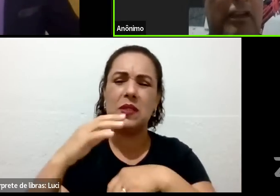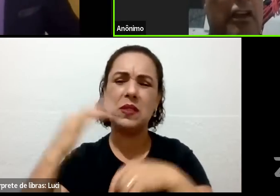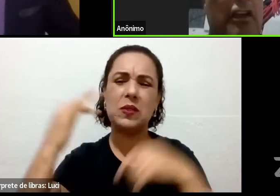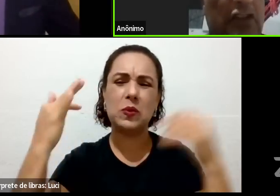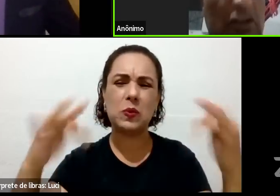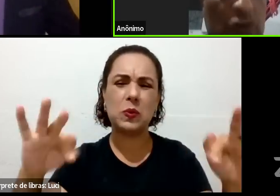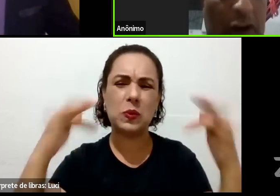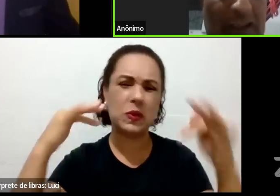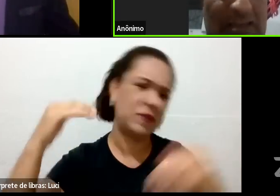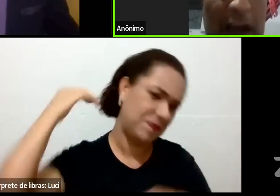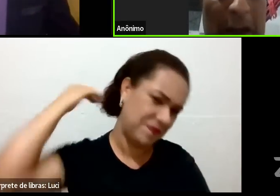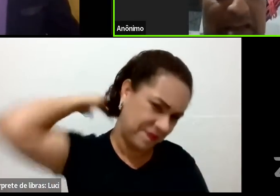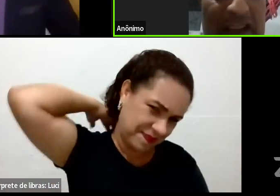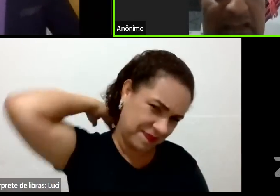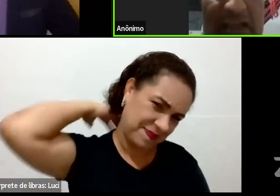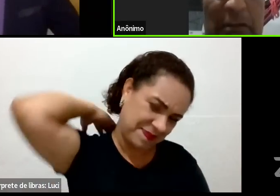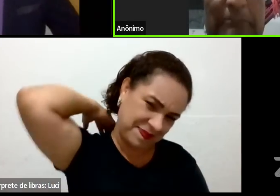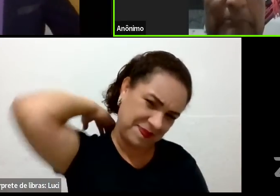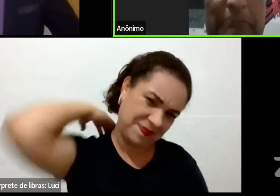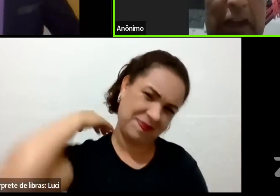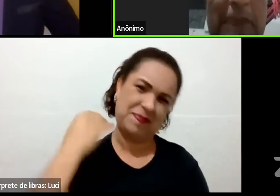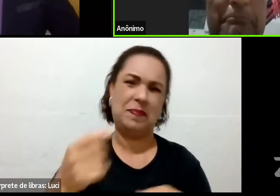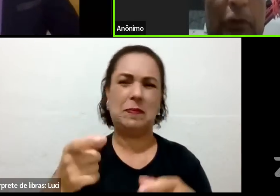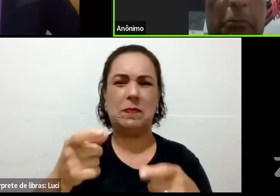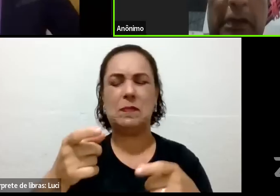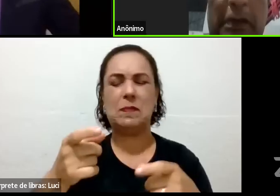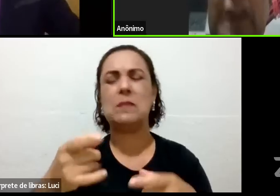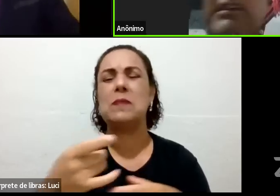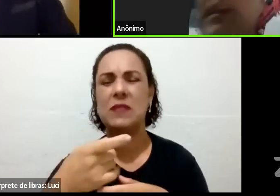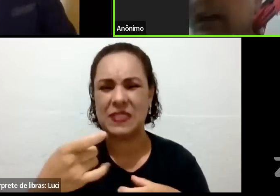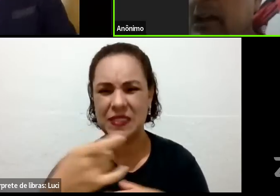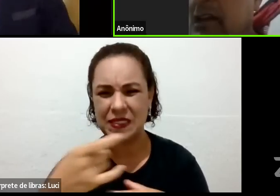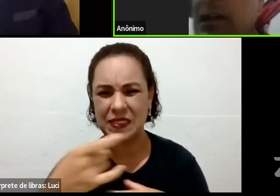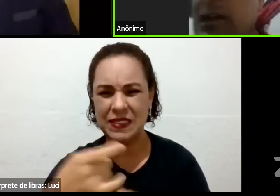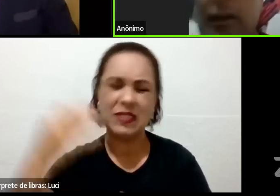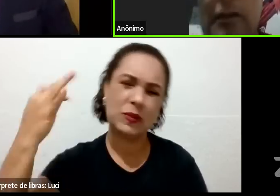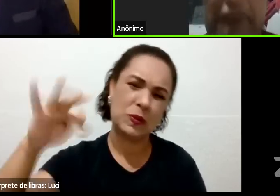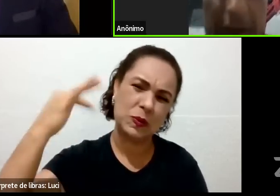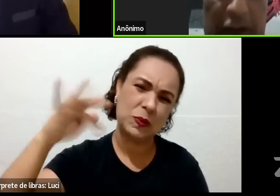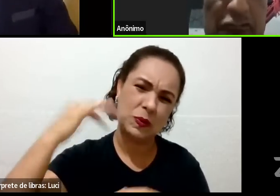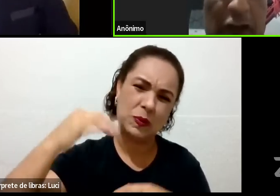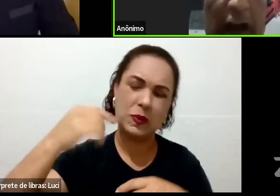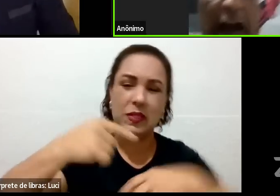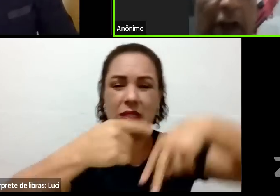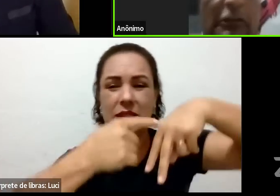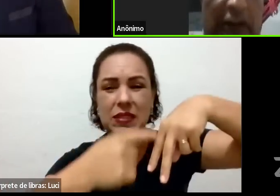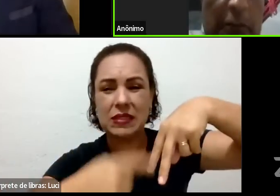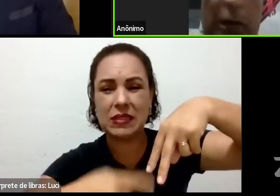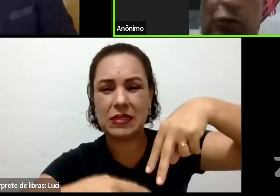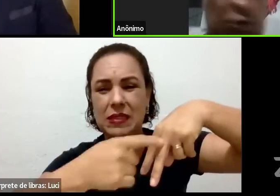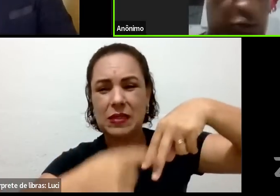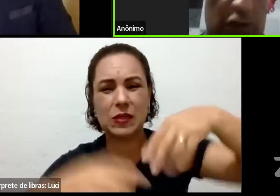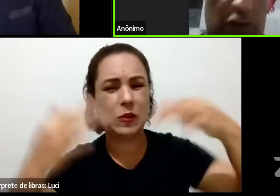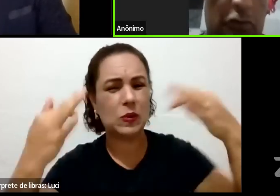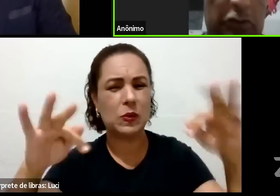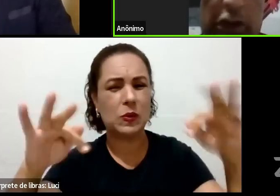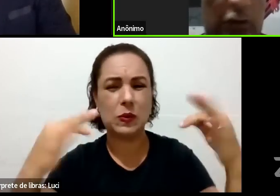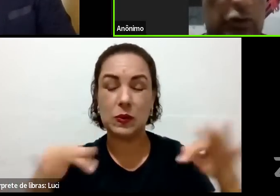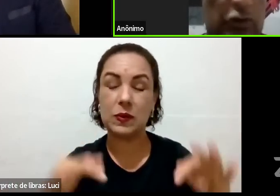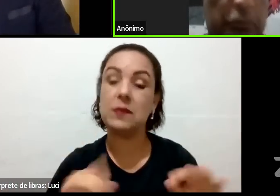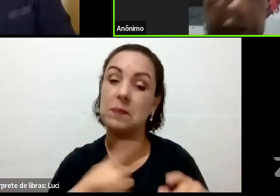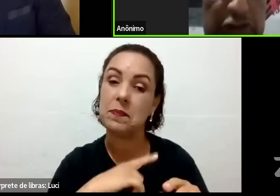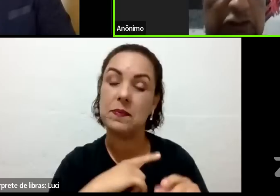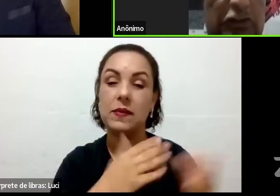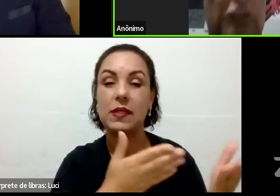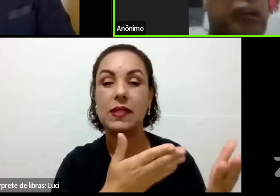rapaz, que dói até as batatas de minha perna, é problema. Aí ele veio com a água aqui, me amostrou, ele não me